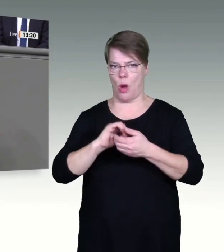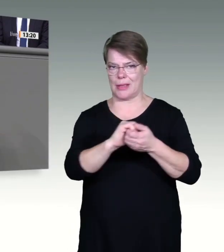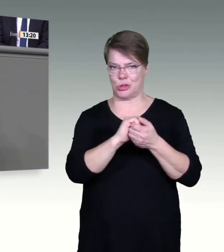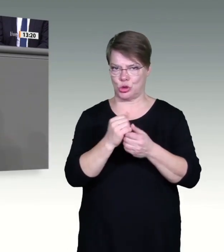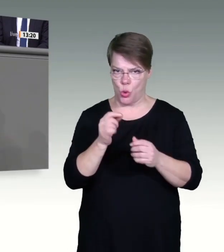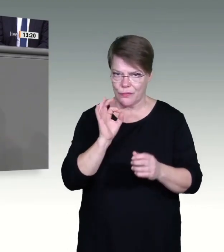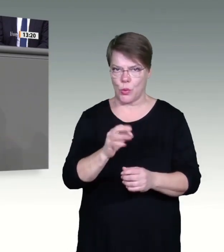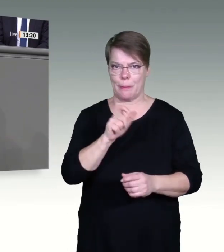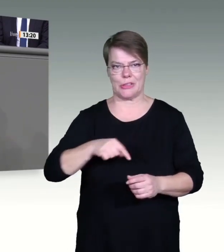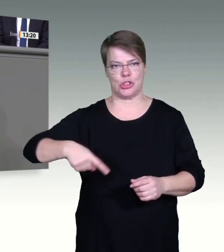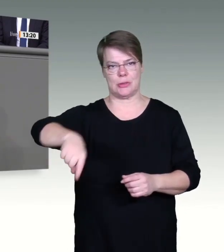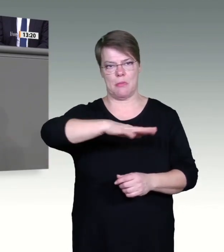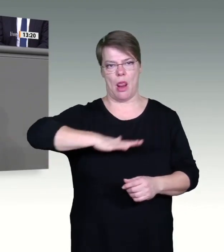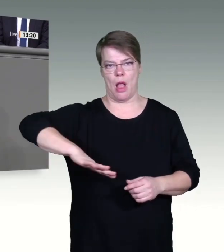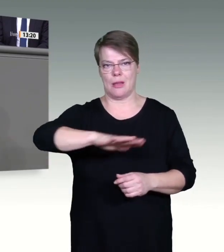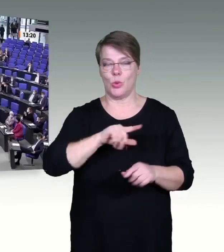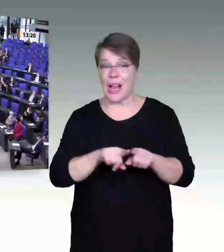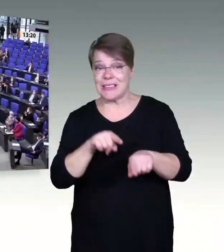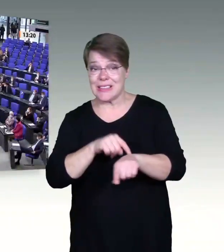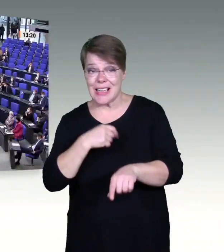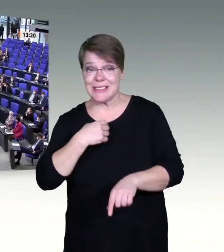diesem Sinne herzlichen Dank für Ihre Aufmerksamkeit.